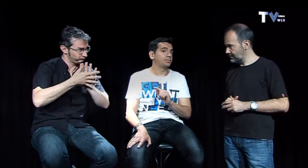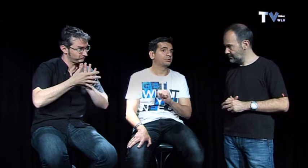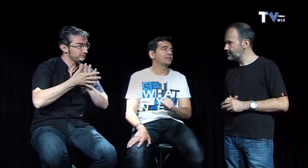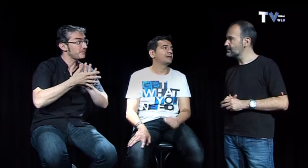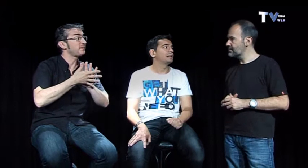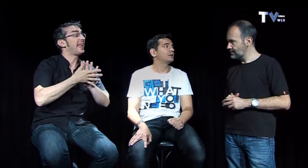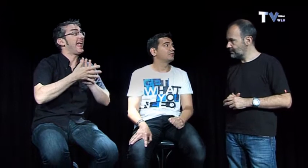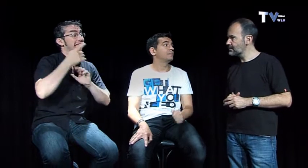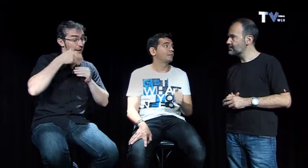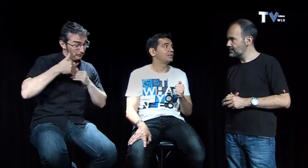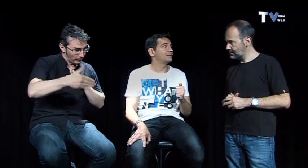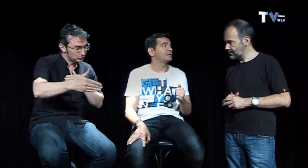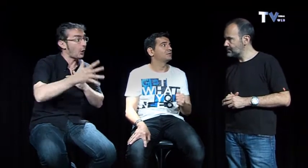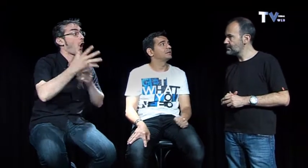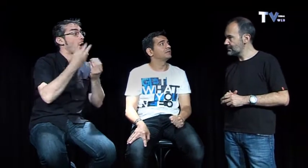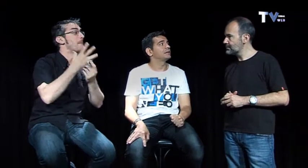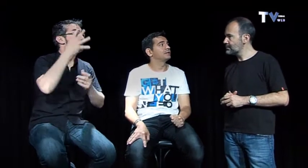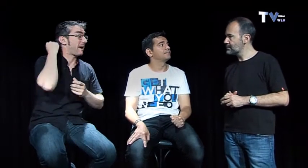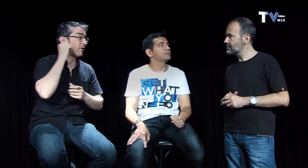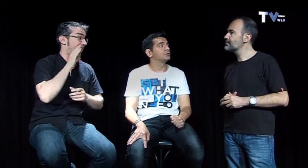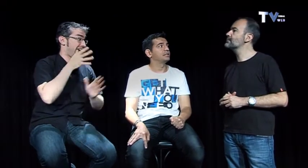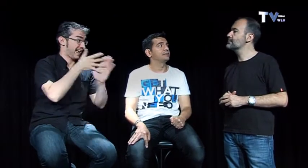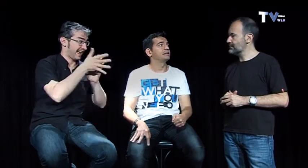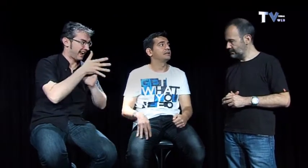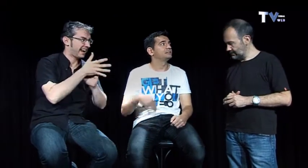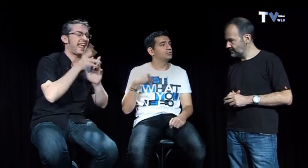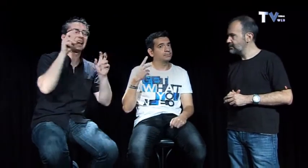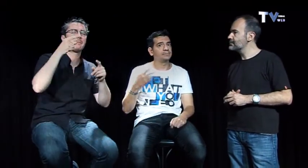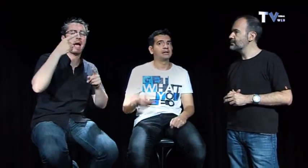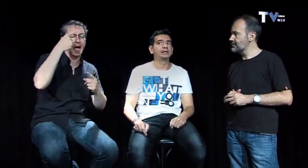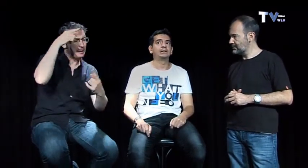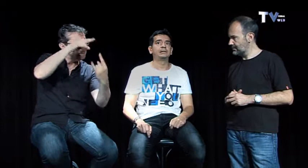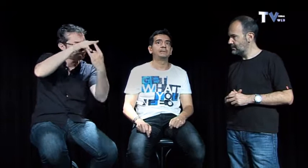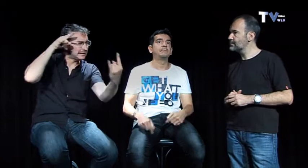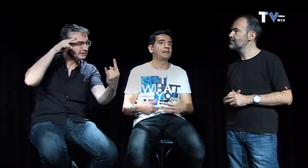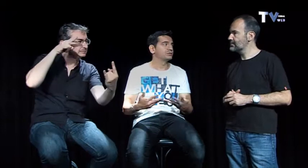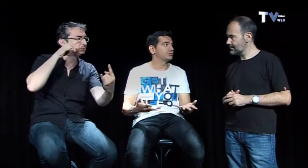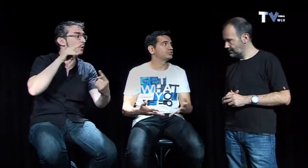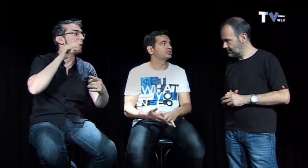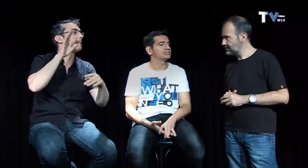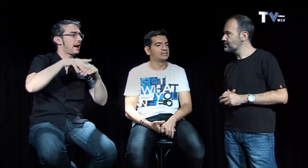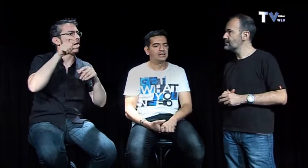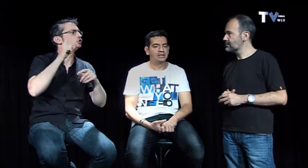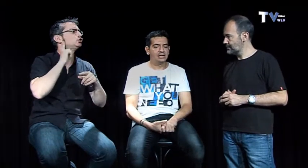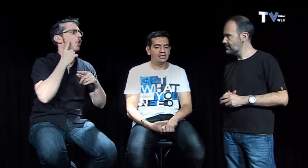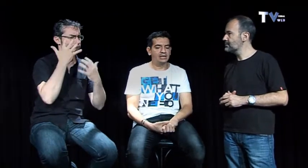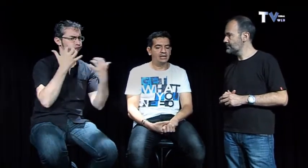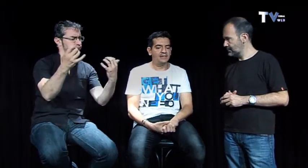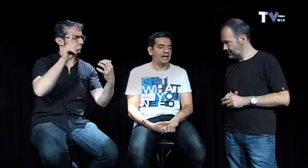pronto trabajará con Pablo Navarro también con el de mentalismo para también para personas sordas y la idea que